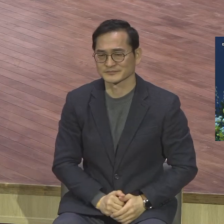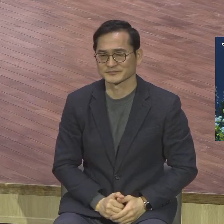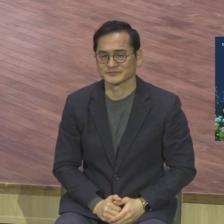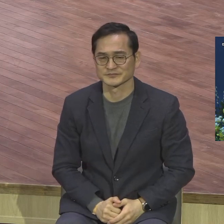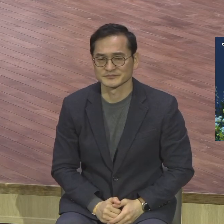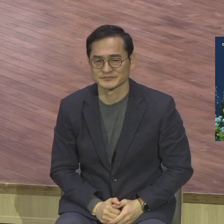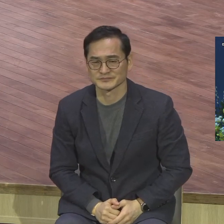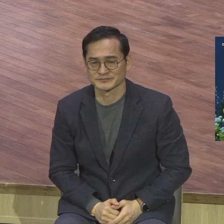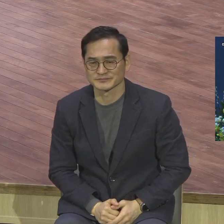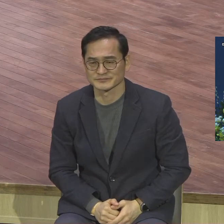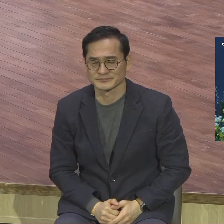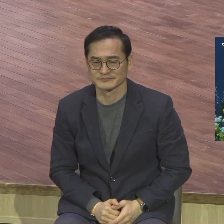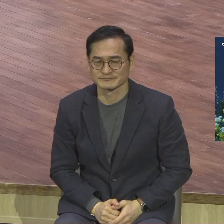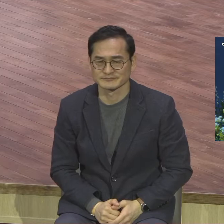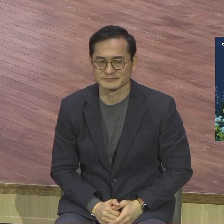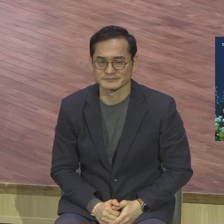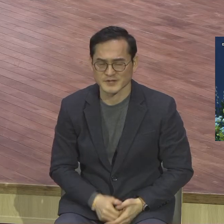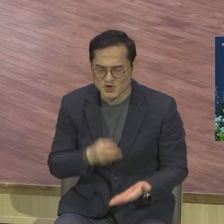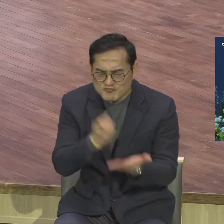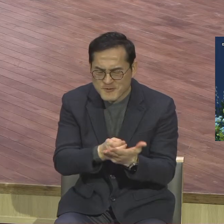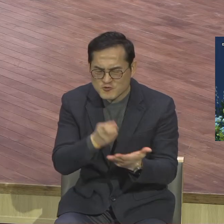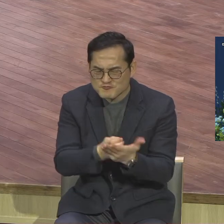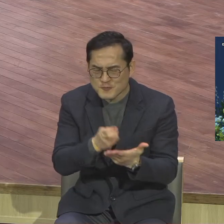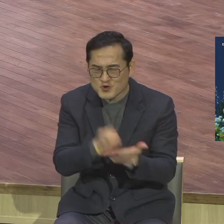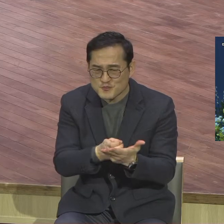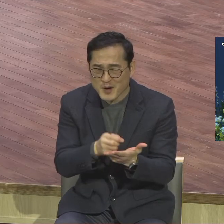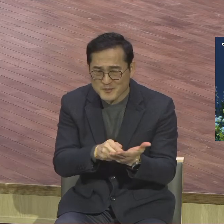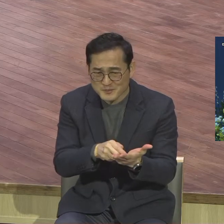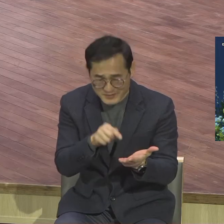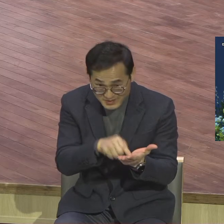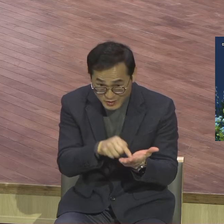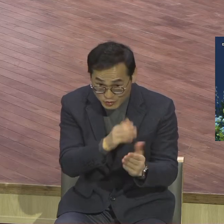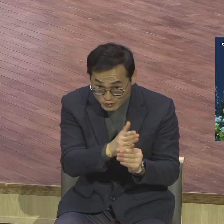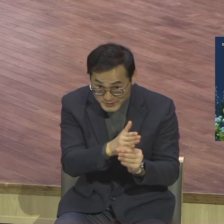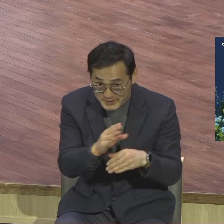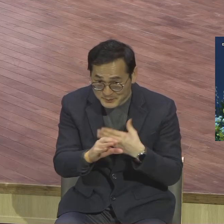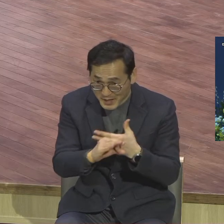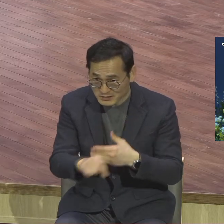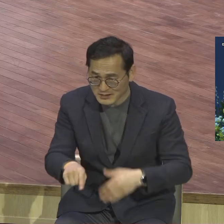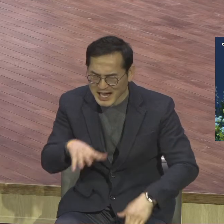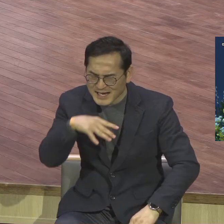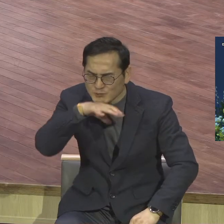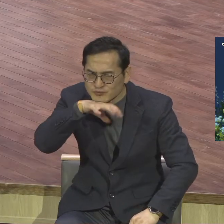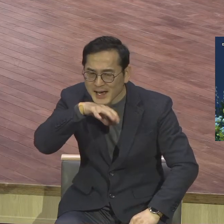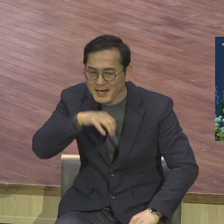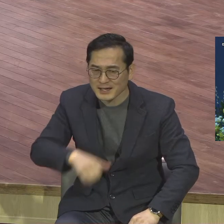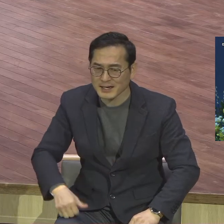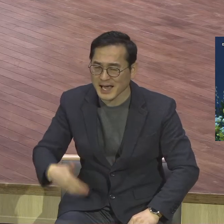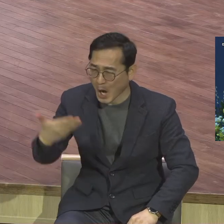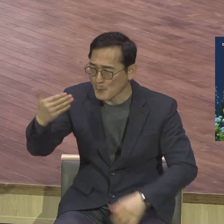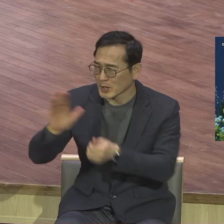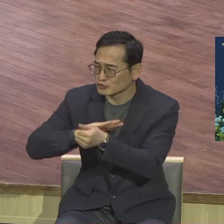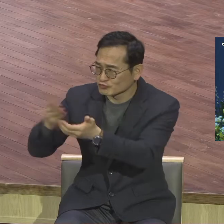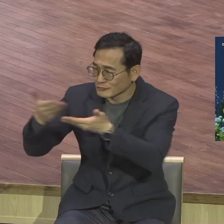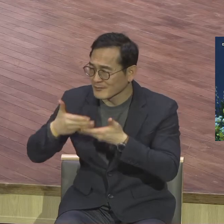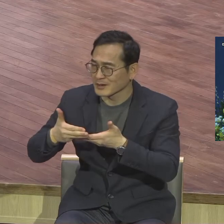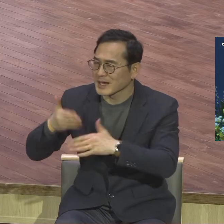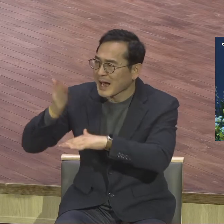아니에요 율법적 관점은 늘 불평, 원망 아홉 번 잘해준 거 하나도 기억 안 하고 한 번 잘 못한 거 가지고